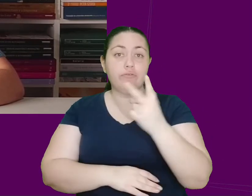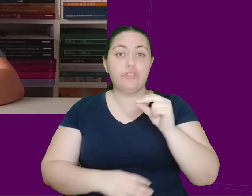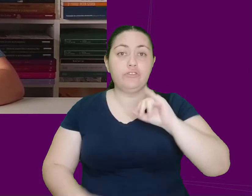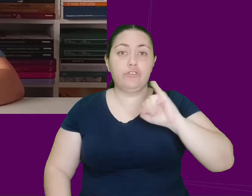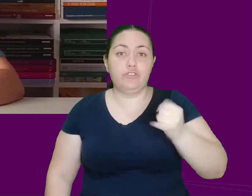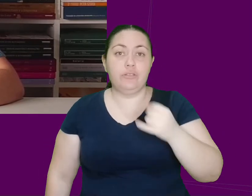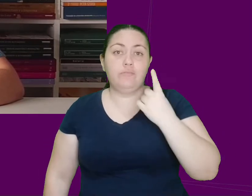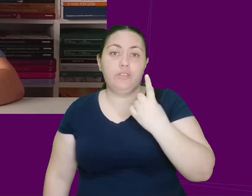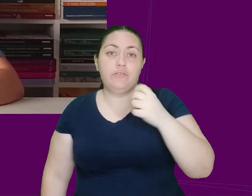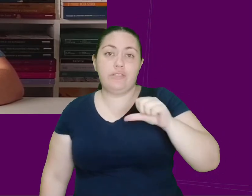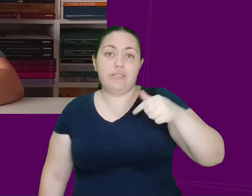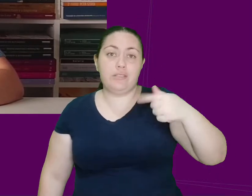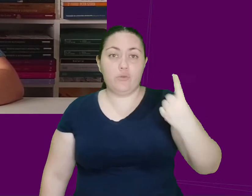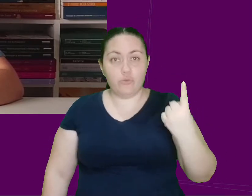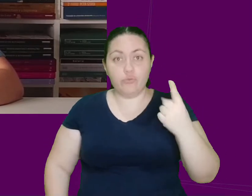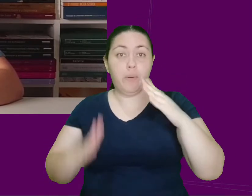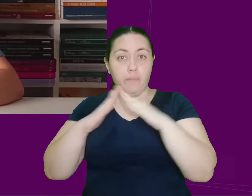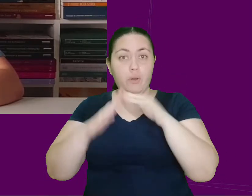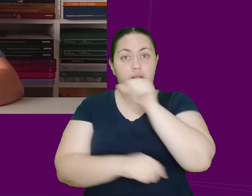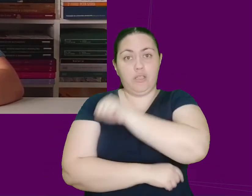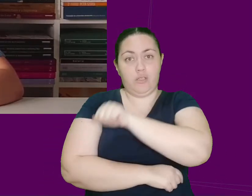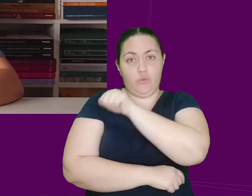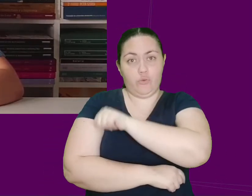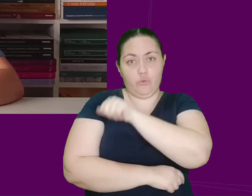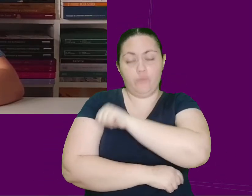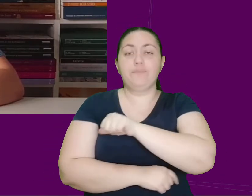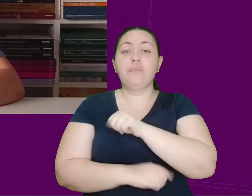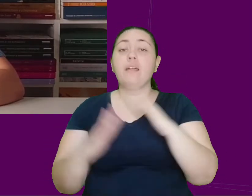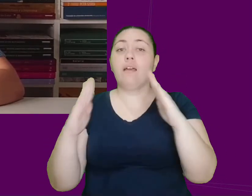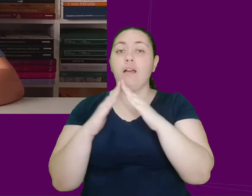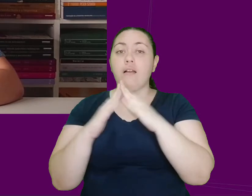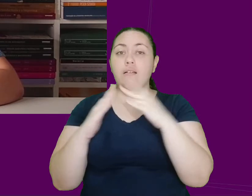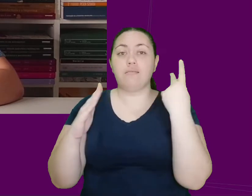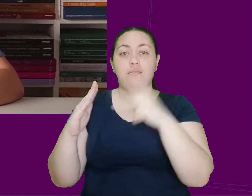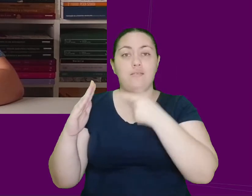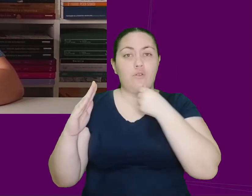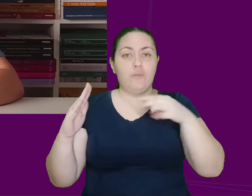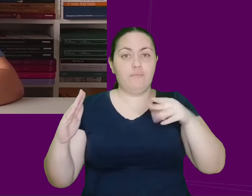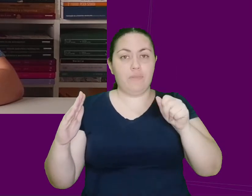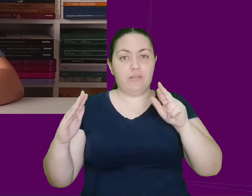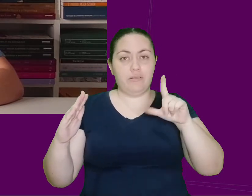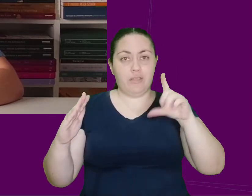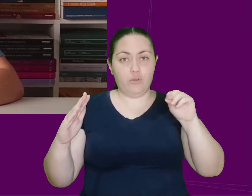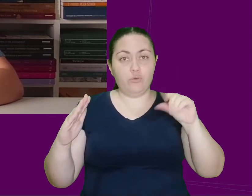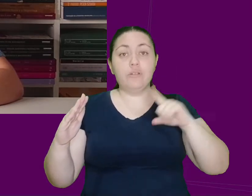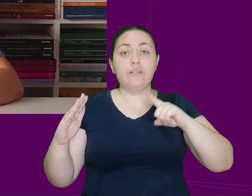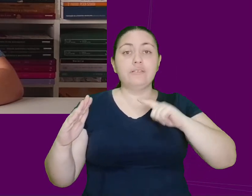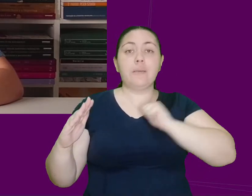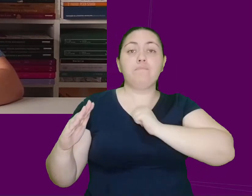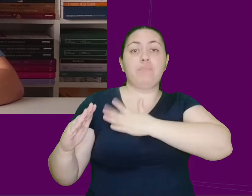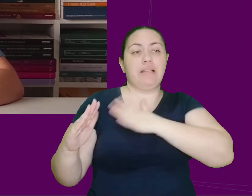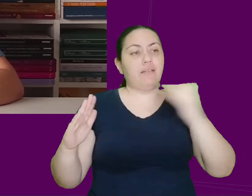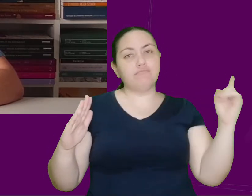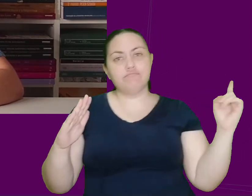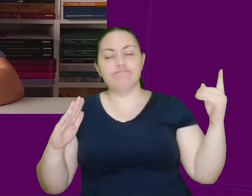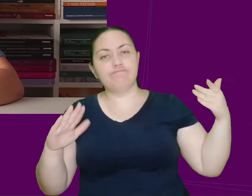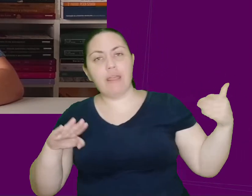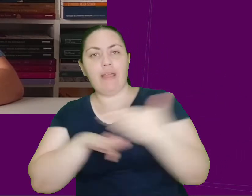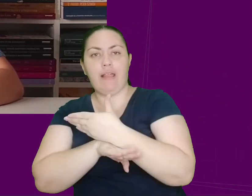1971, quando morava no Rio de Janeiro, a casa da família de Marcelo foi invadida por militares à paisana, armados com